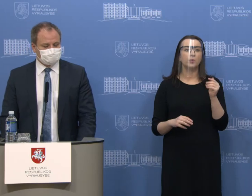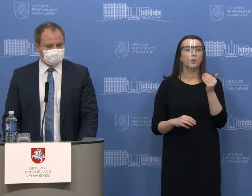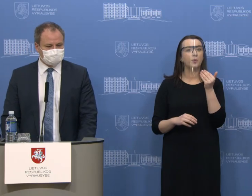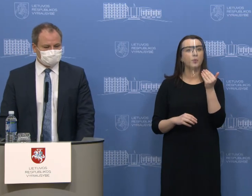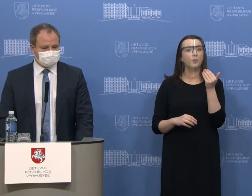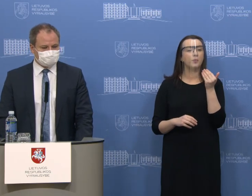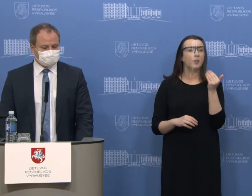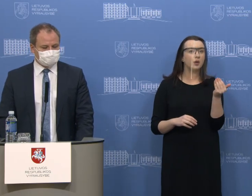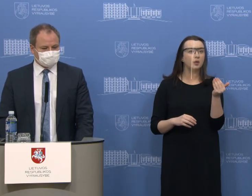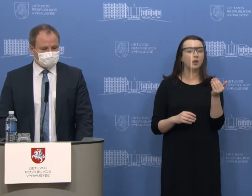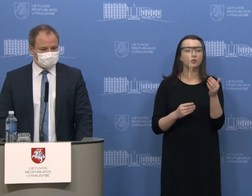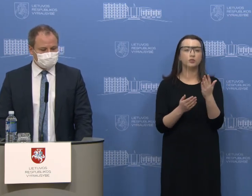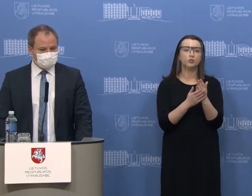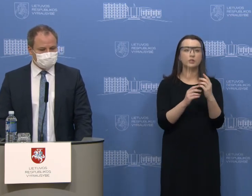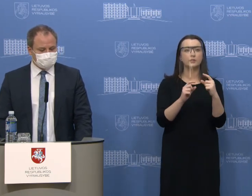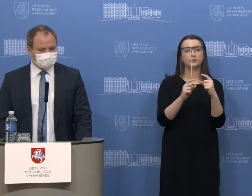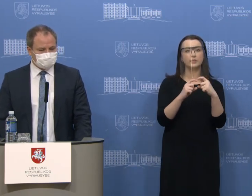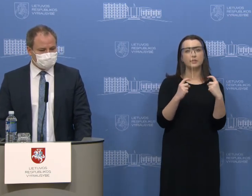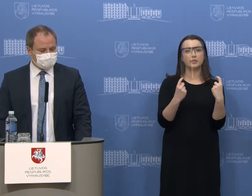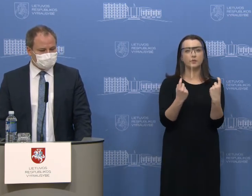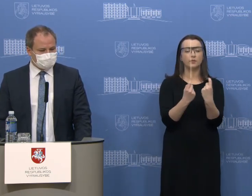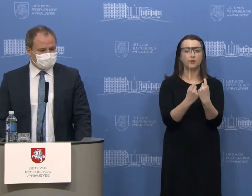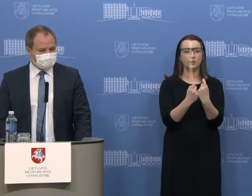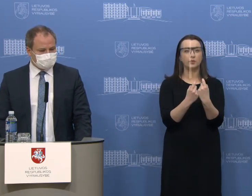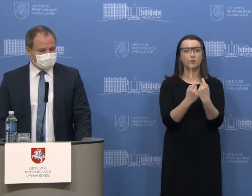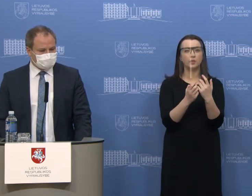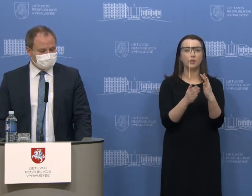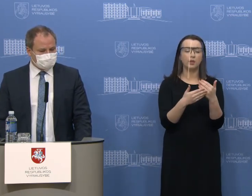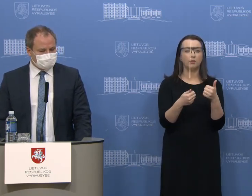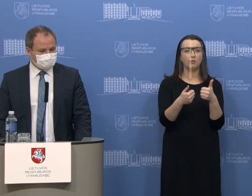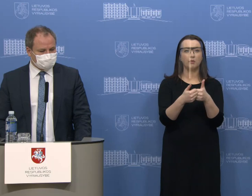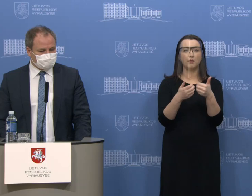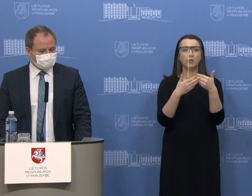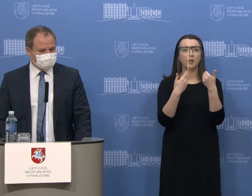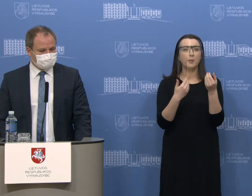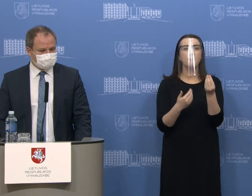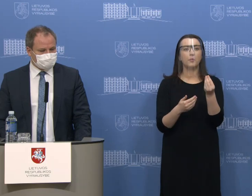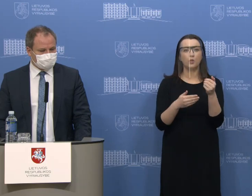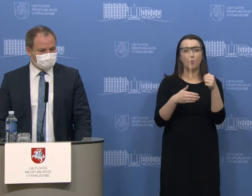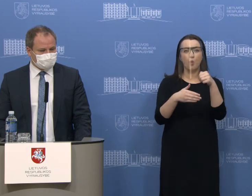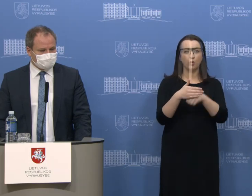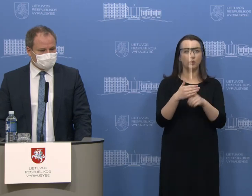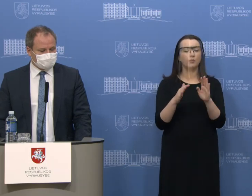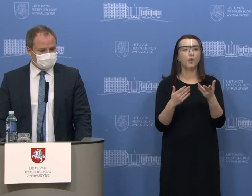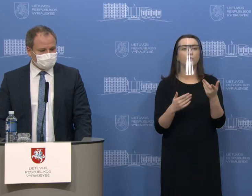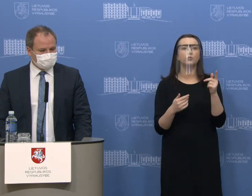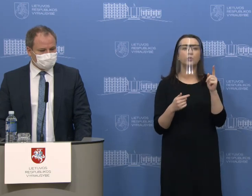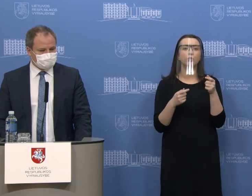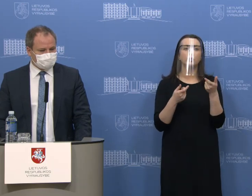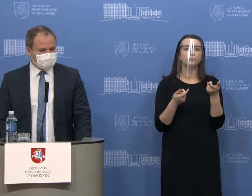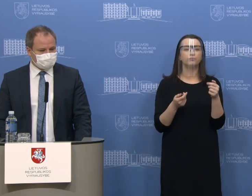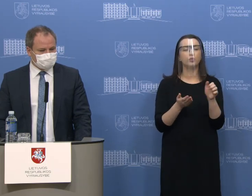sukonkrėtinti už kokių savizolacijos pažeidimus vietuviai gali gauti piniginės baudas. Ar išėjimas išnešti šiukšlių ar